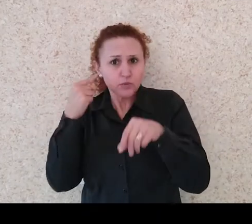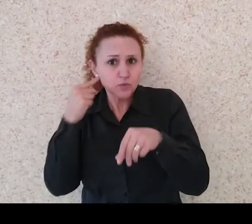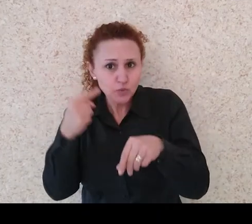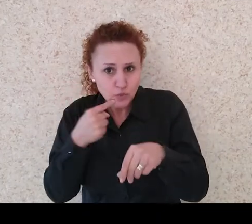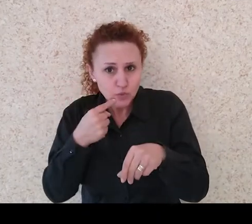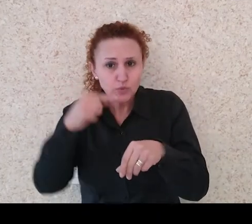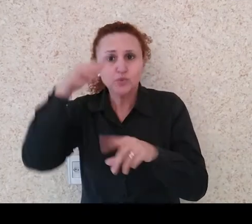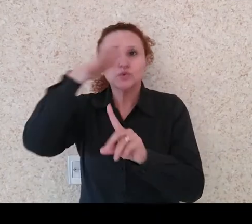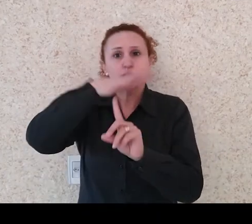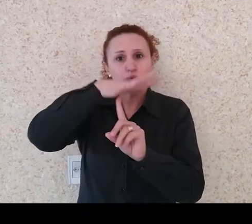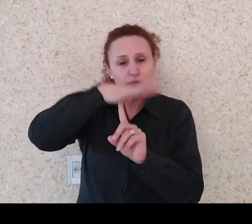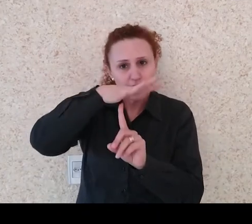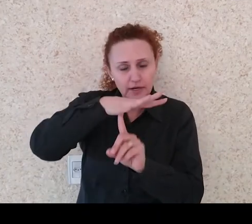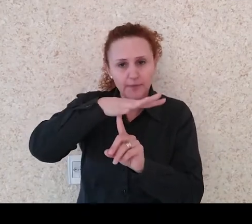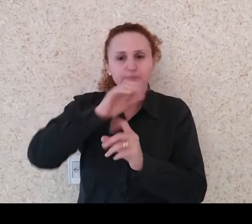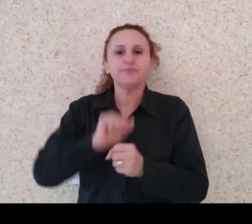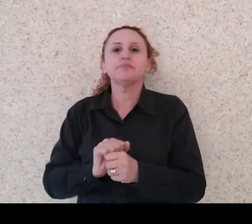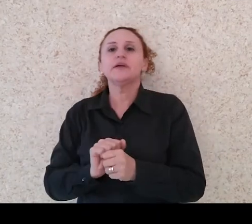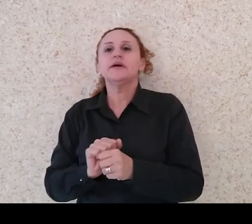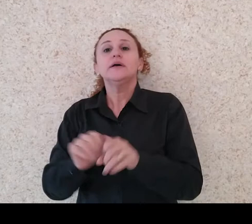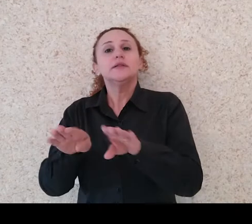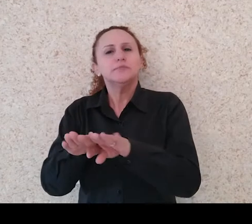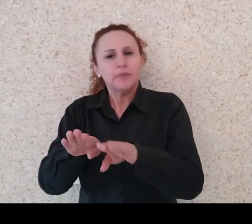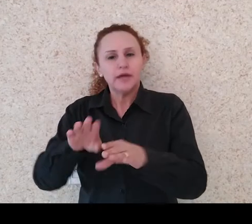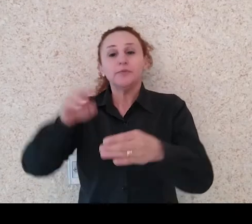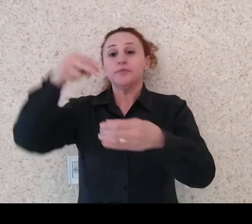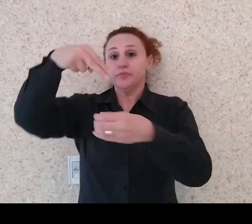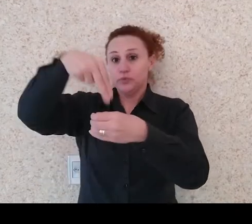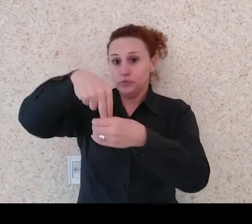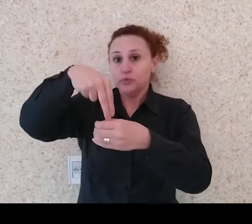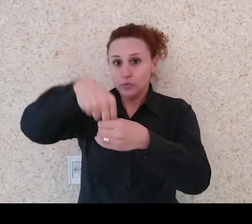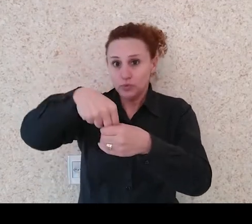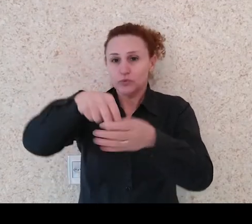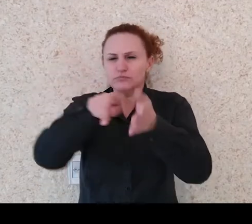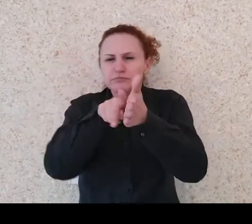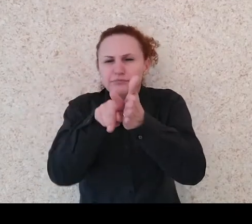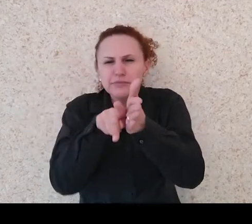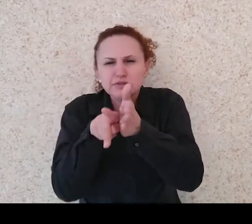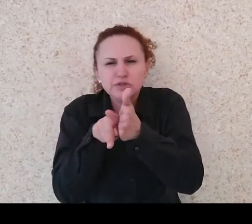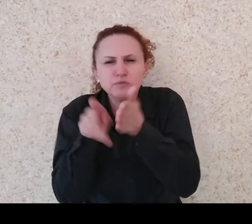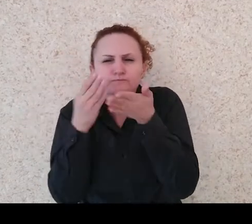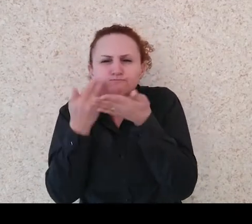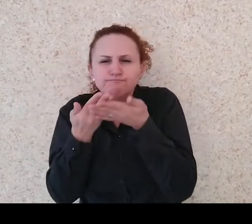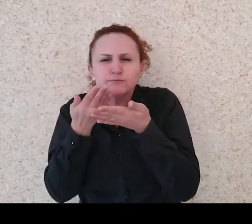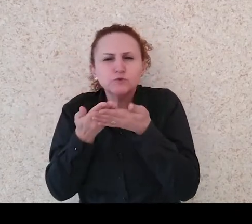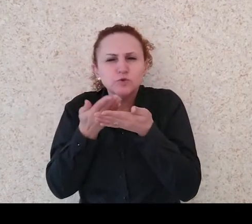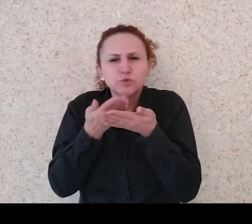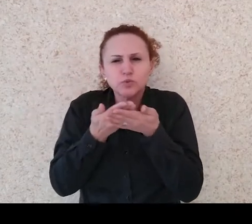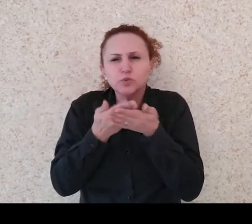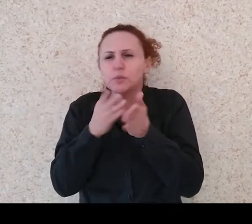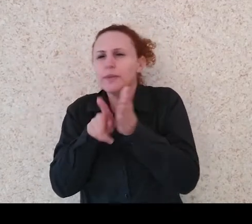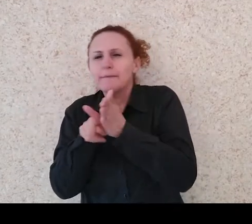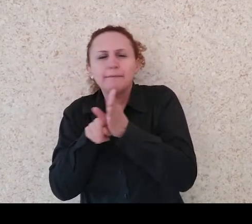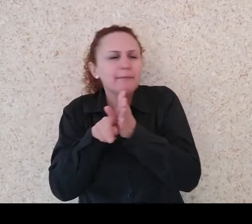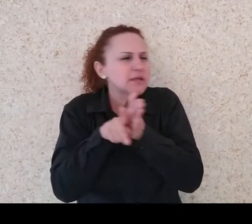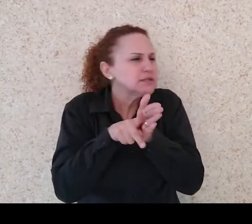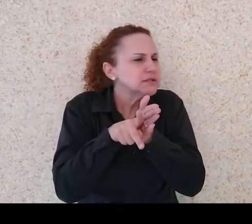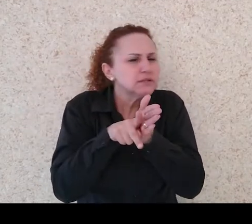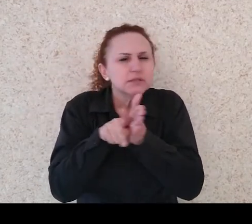O núcleo de pesquisa, onde a gente faz estudos, pesquisas, enfim, dentro da